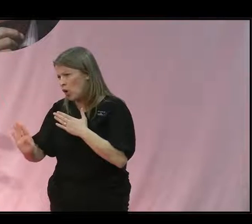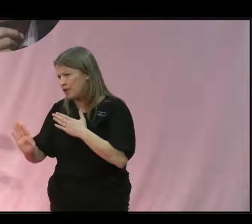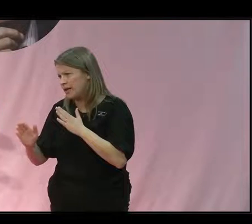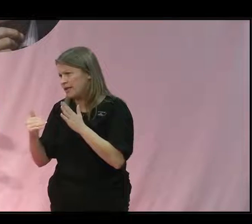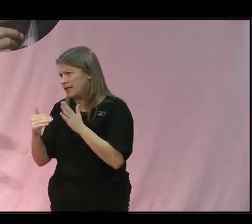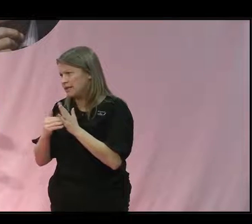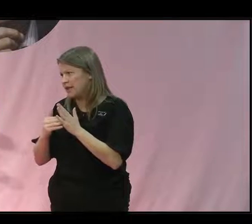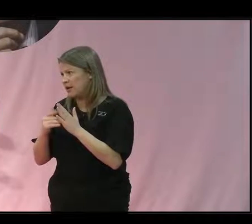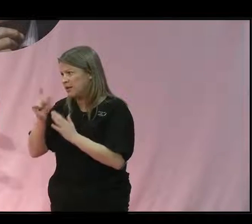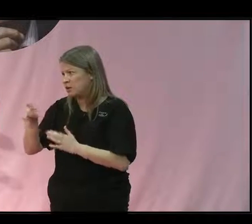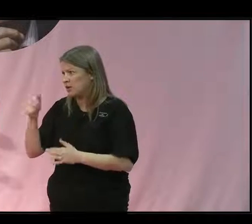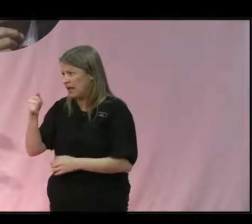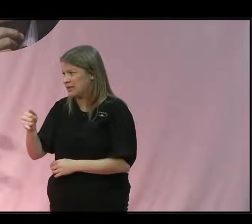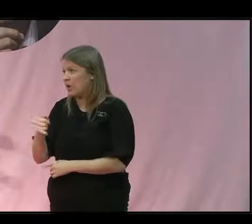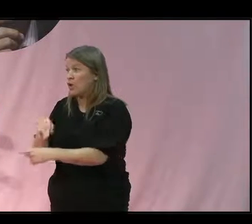miljöförsvararna.